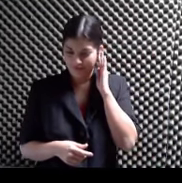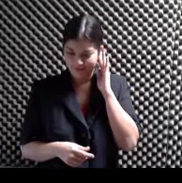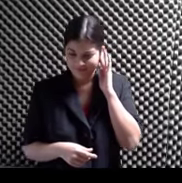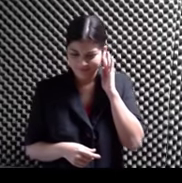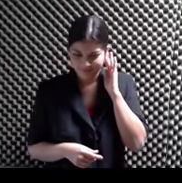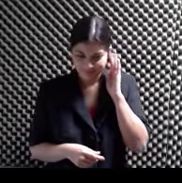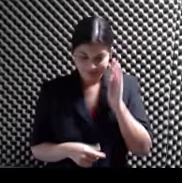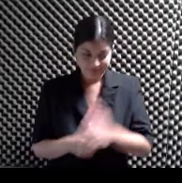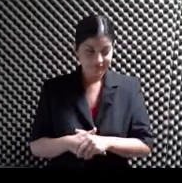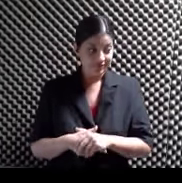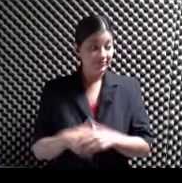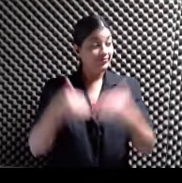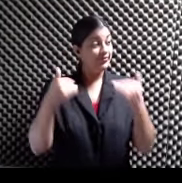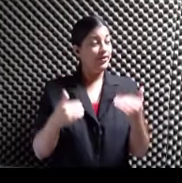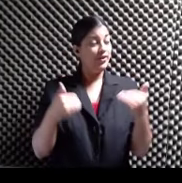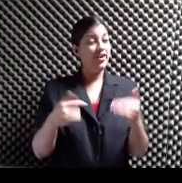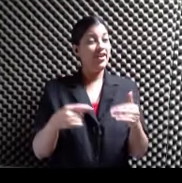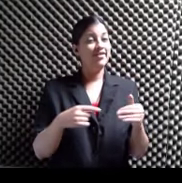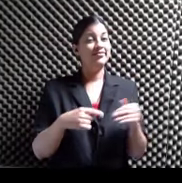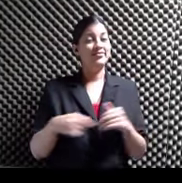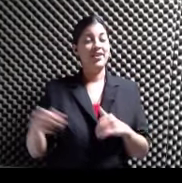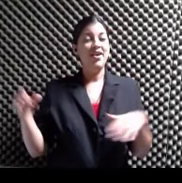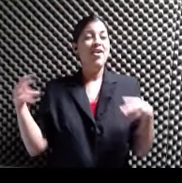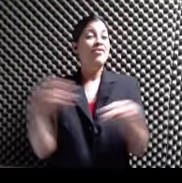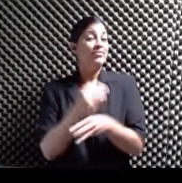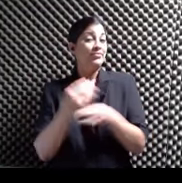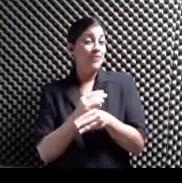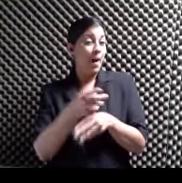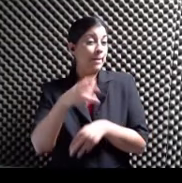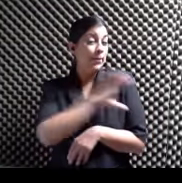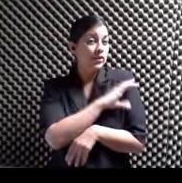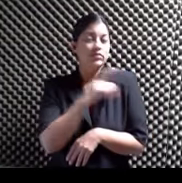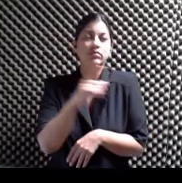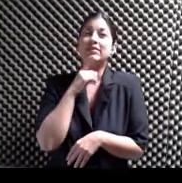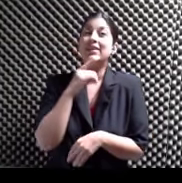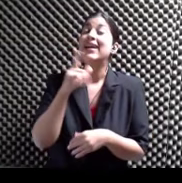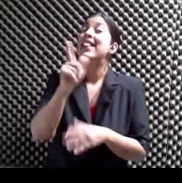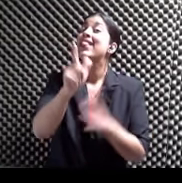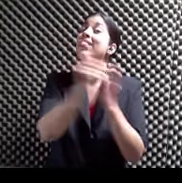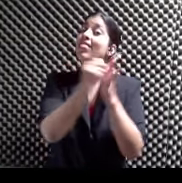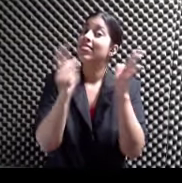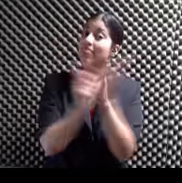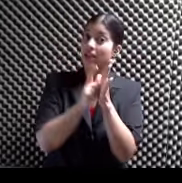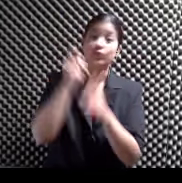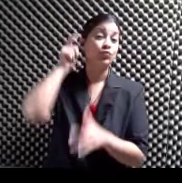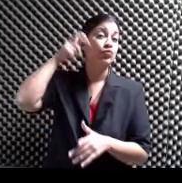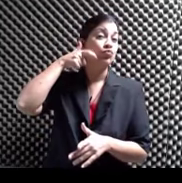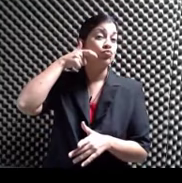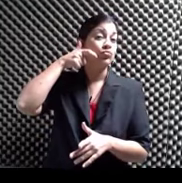Llegó el Fashion Police El celular es hands-free, es ley Y los bluetooth más atractivos Están en AT&T